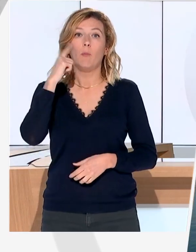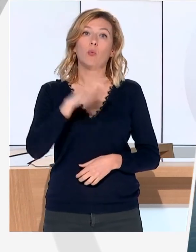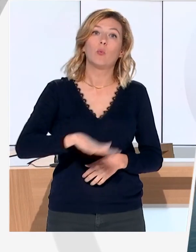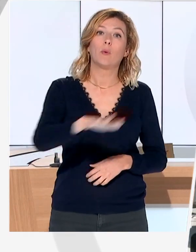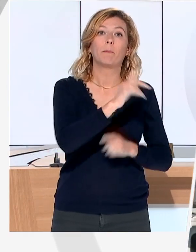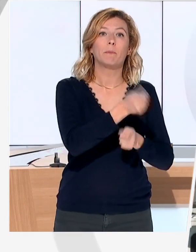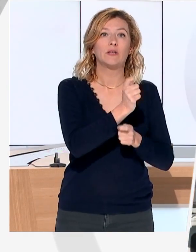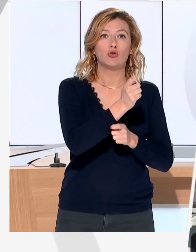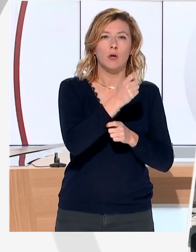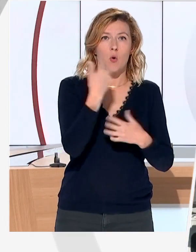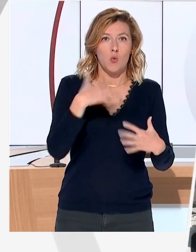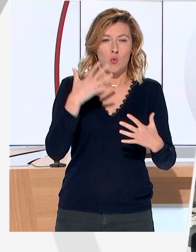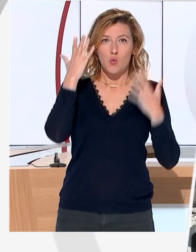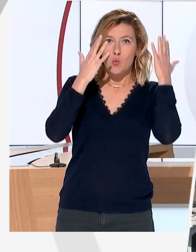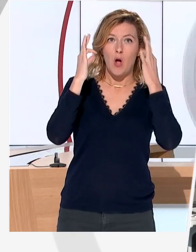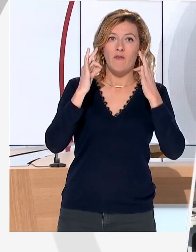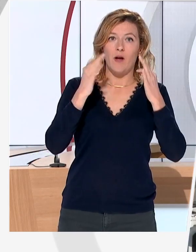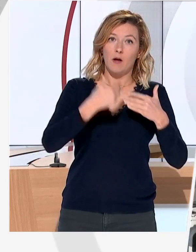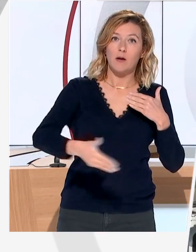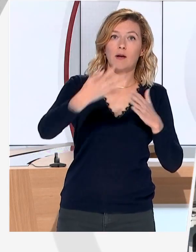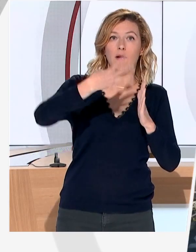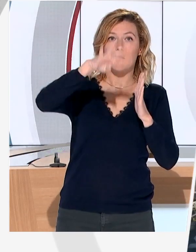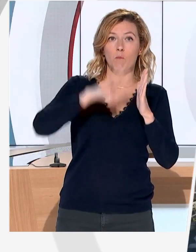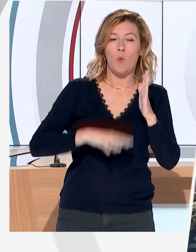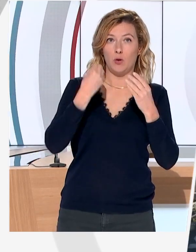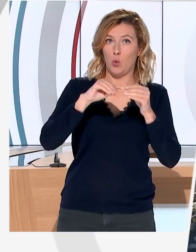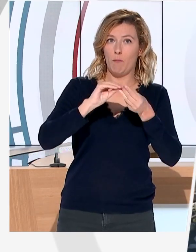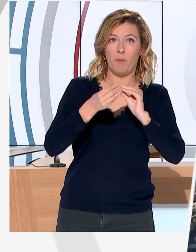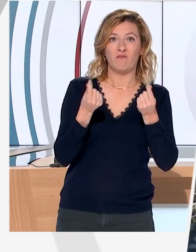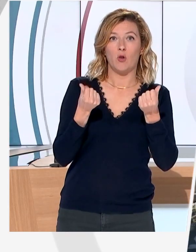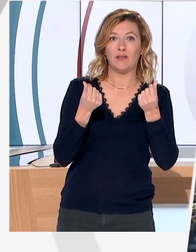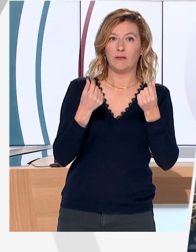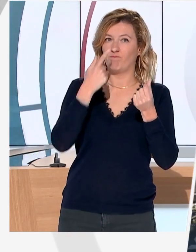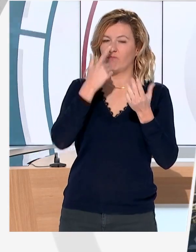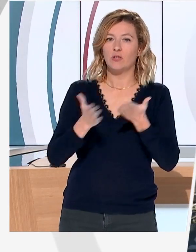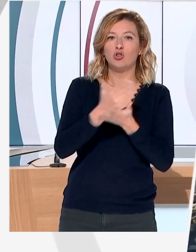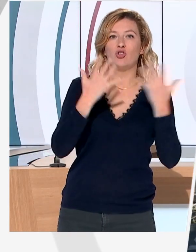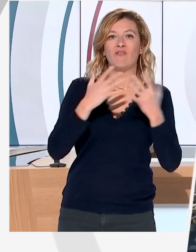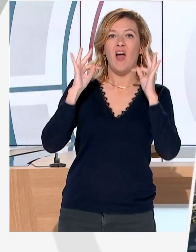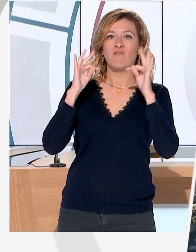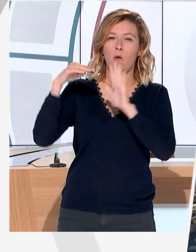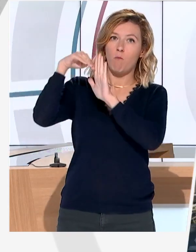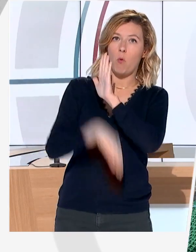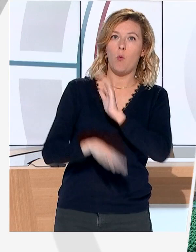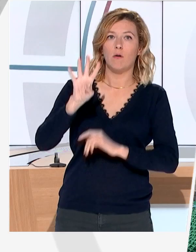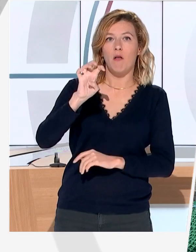les pertes financières seraient trop lourdes. Ils estiment que ces 4 mois perdus feraient baisser leur chiffre d'affaires de 40 à 50%.